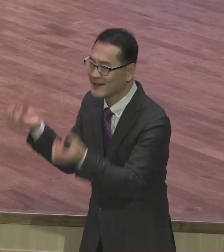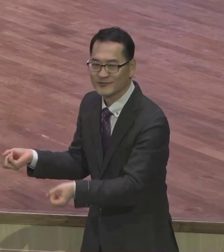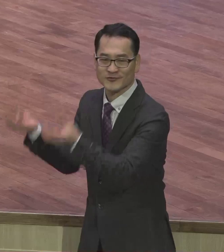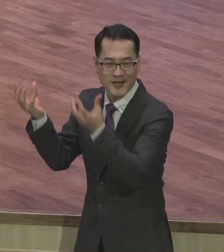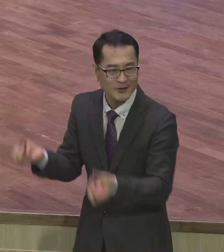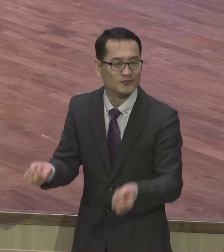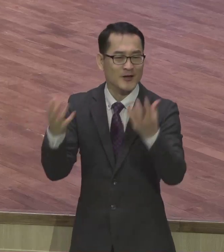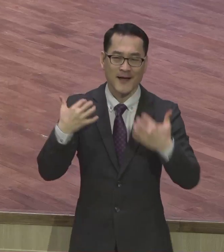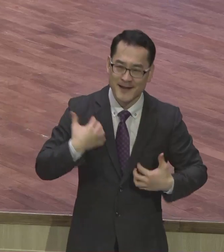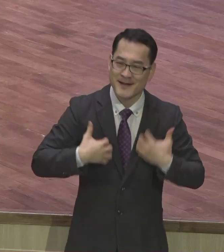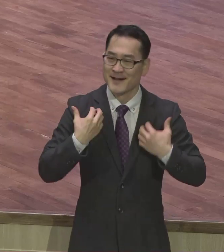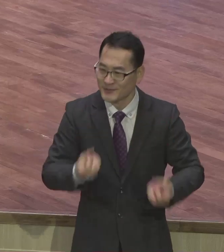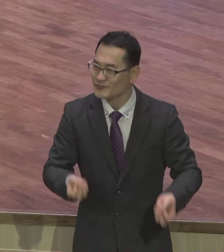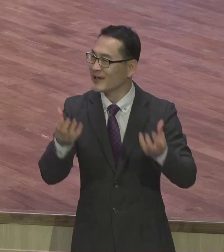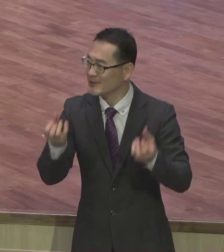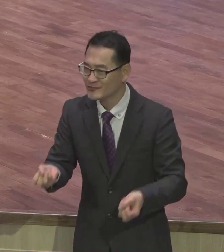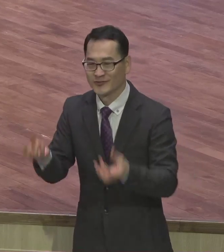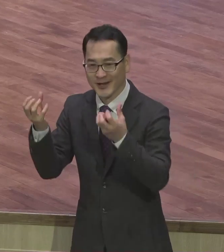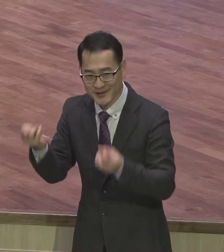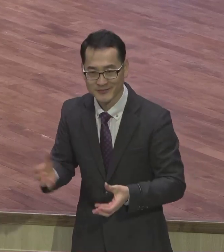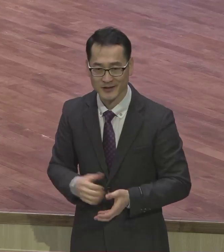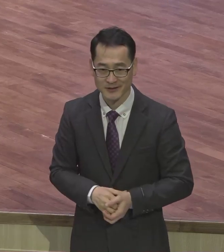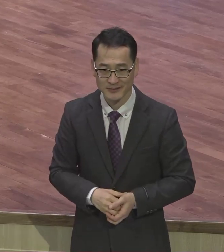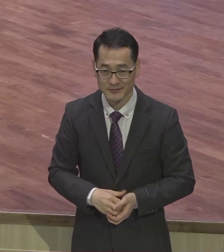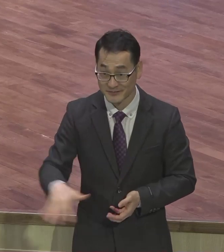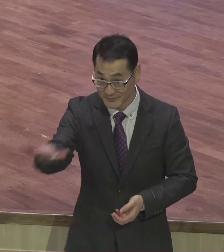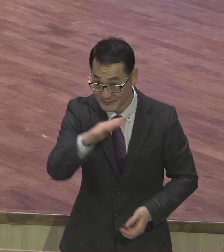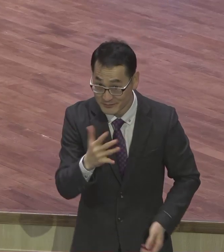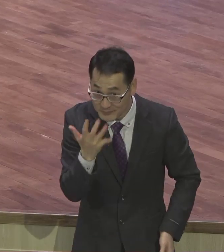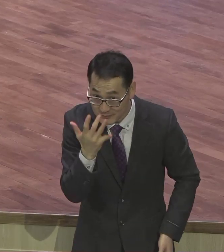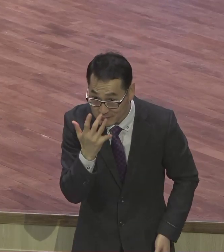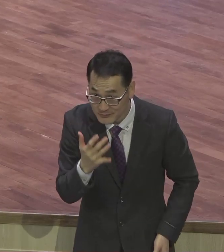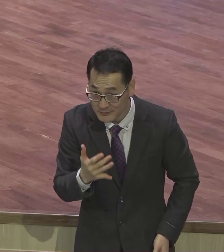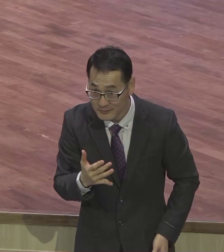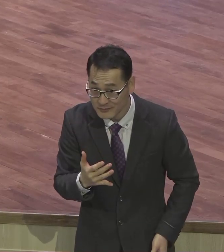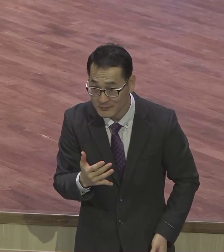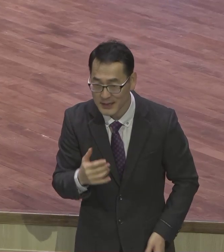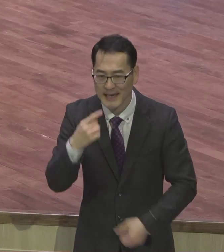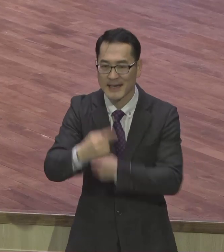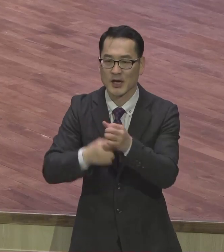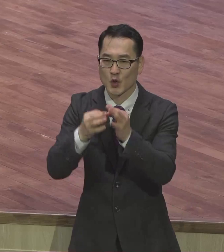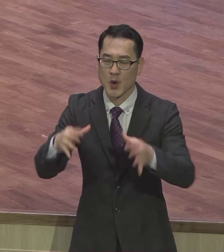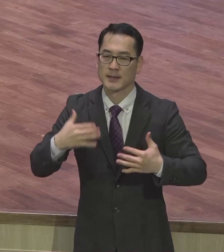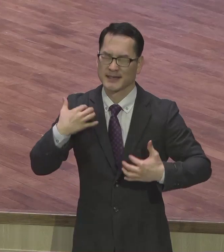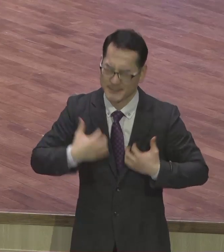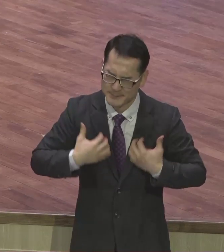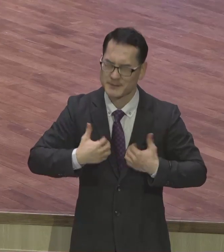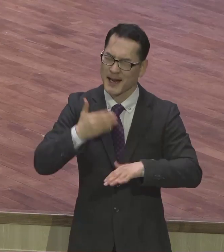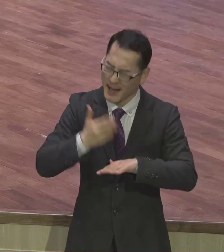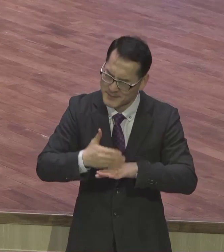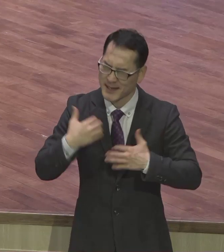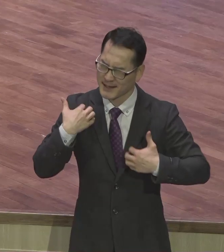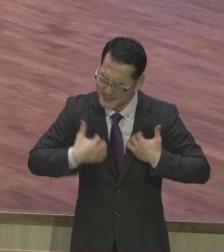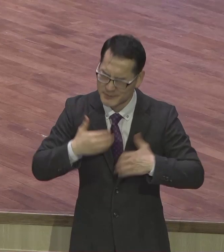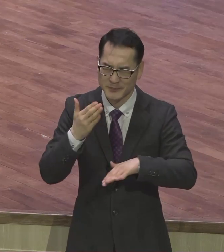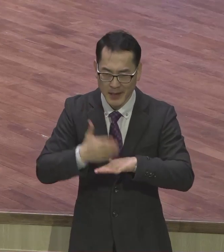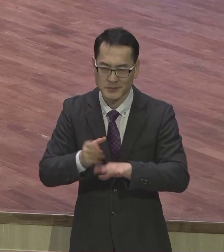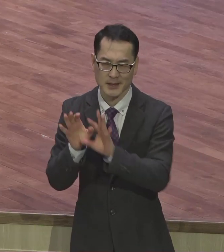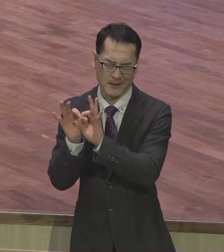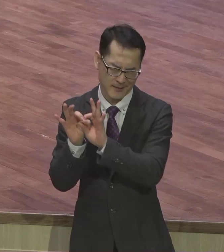거리가 뭔 소리죠. 기쁨이 되어야 돼요. 1년 내내 감사가 입에서 떨어지면 안 돼요. 하나님